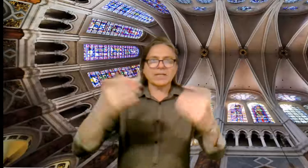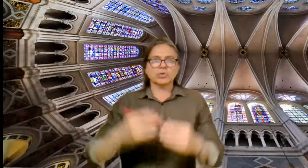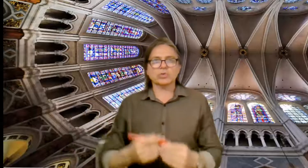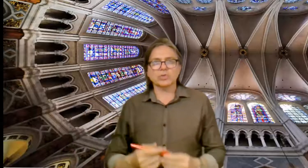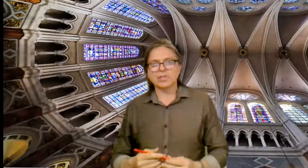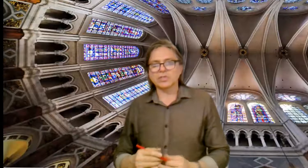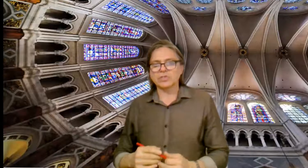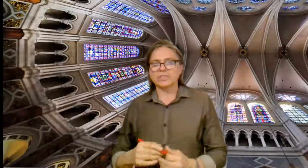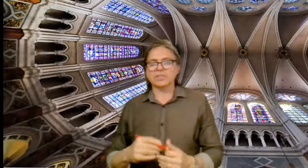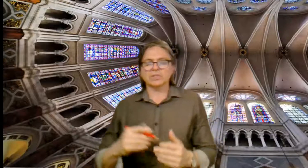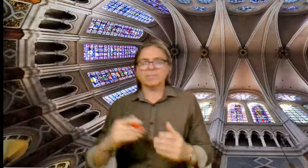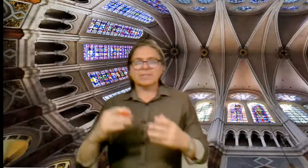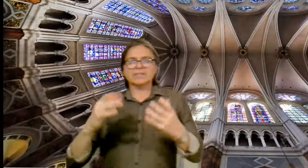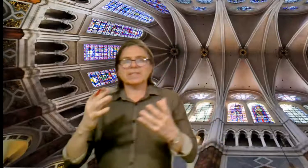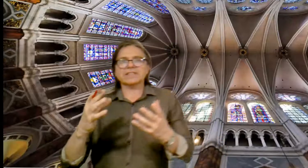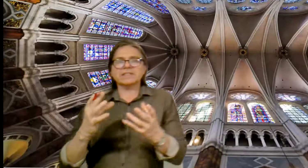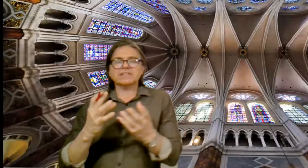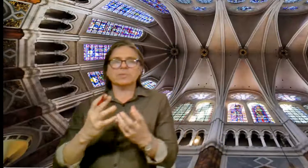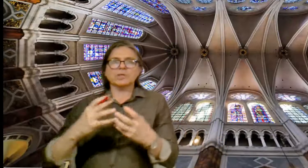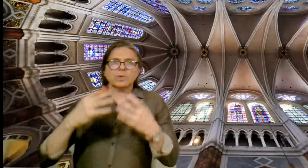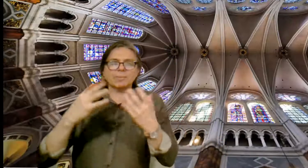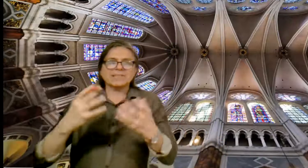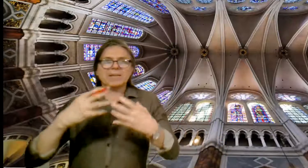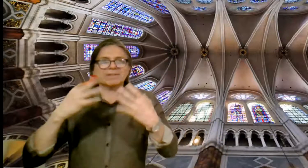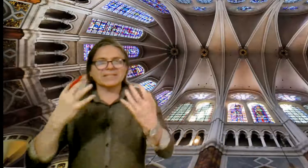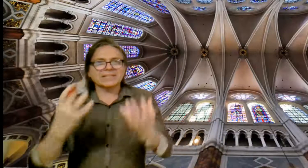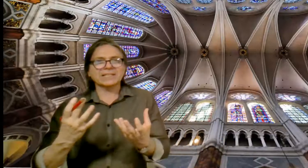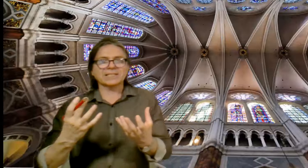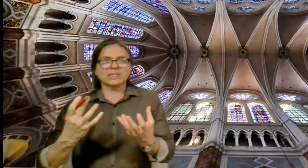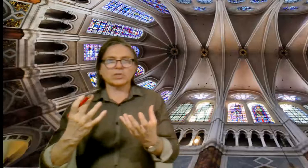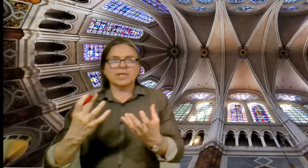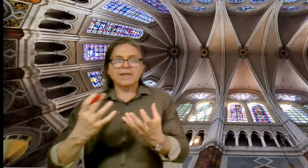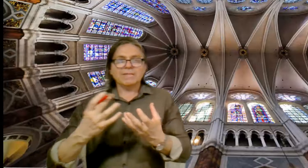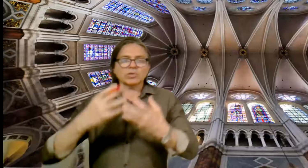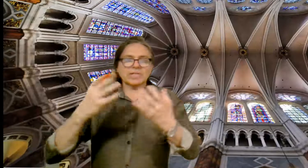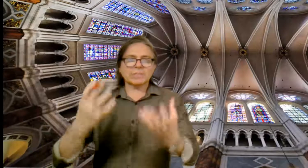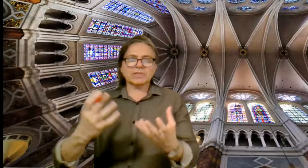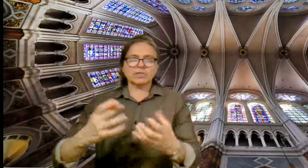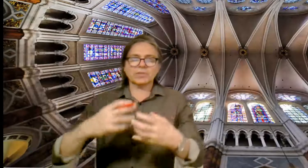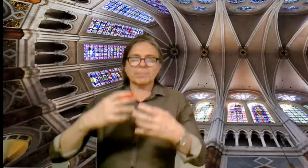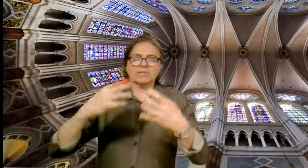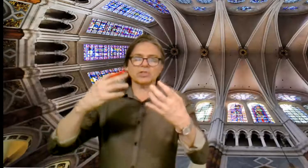reconstrucciones de los incendios. Es interesantísimo ver nuevamente la espacialidad interior, donde el espacio es un espacio